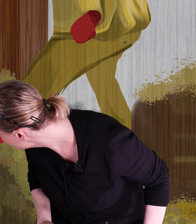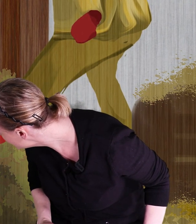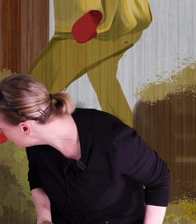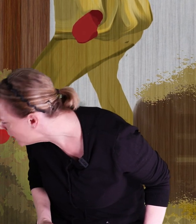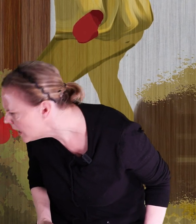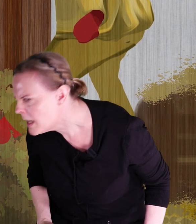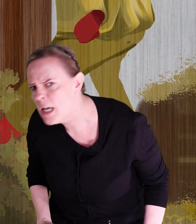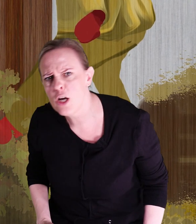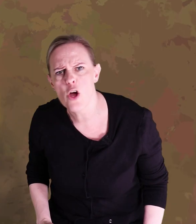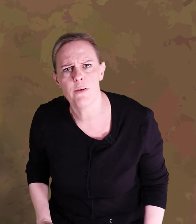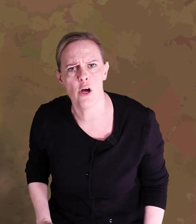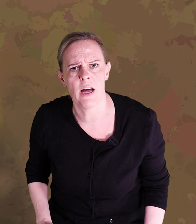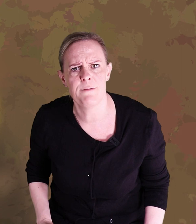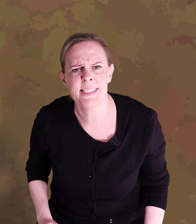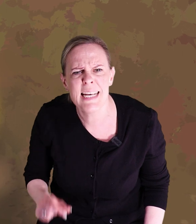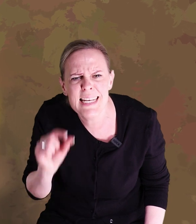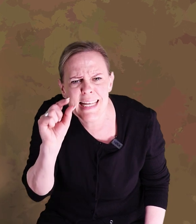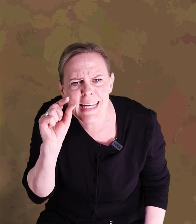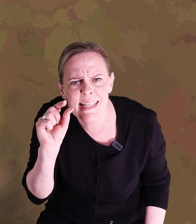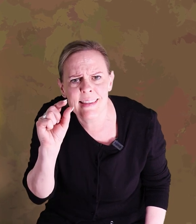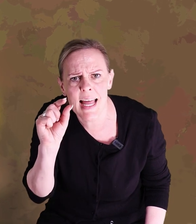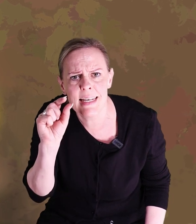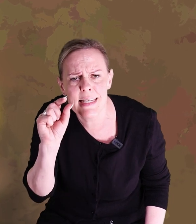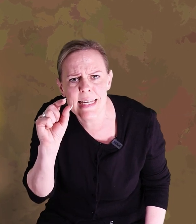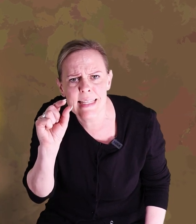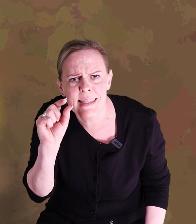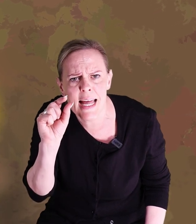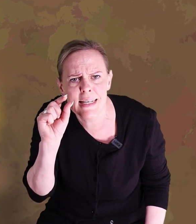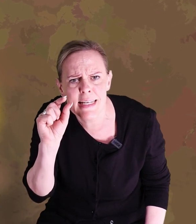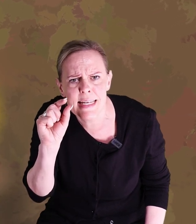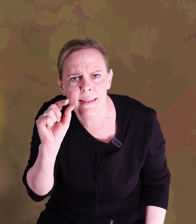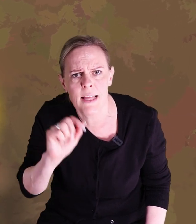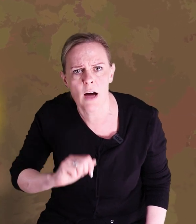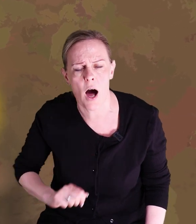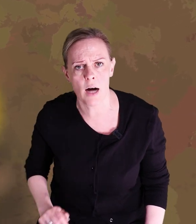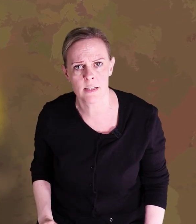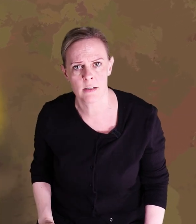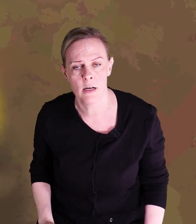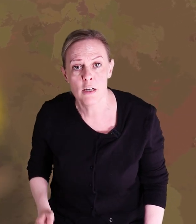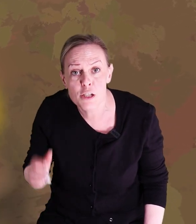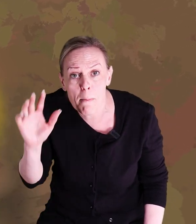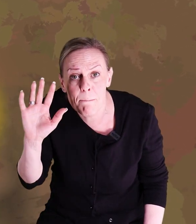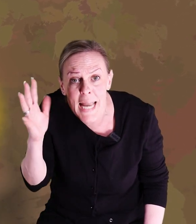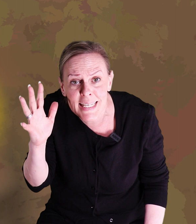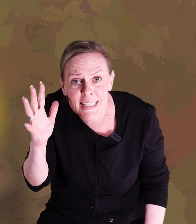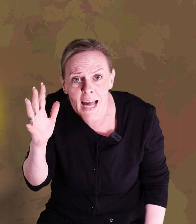I lövhögen finns en liten, liten, liten ask som blänkar.